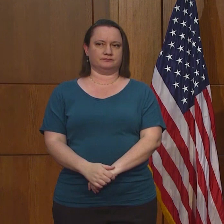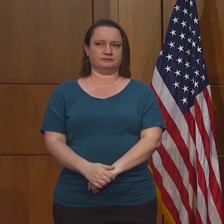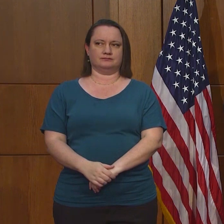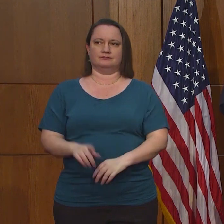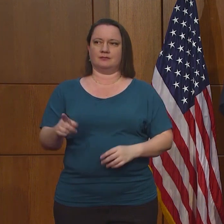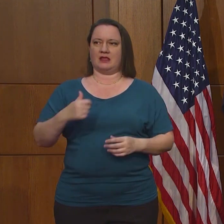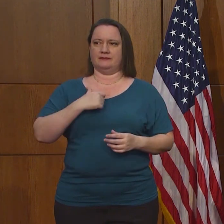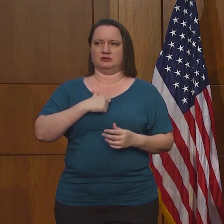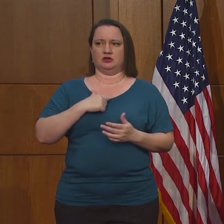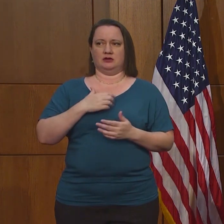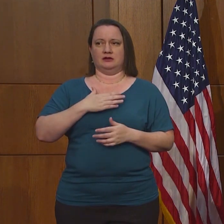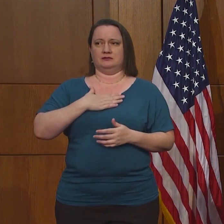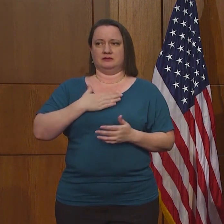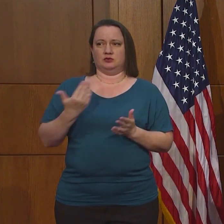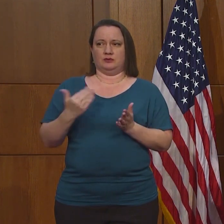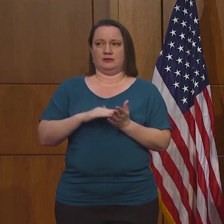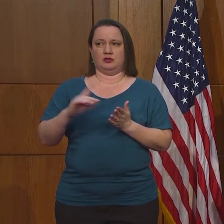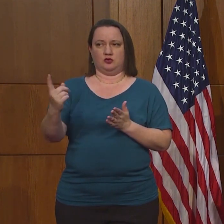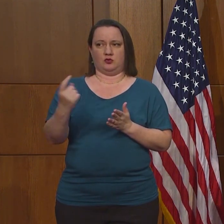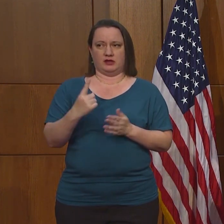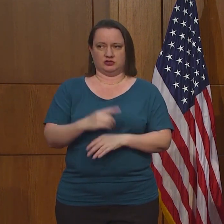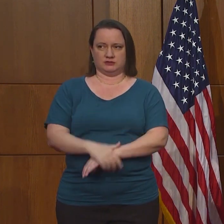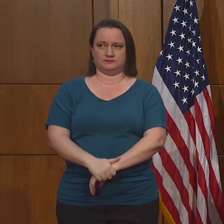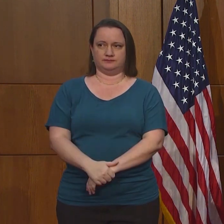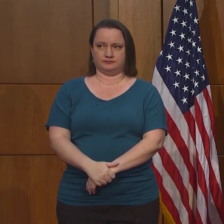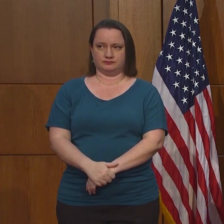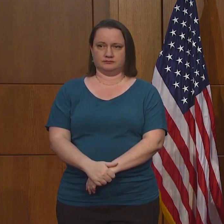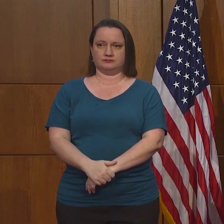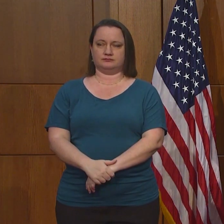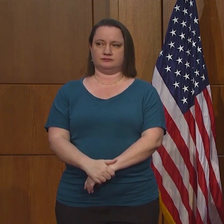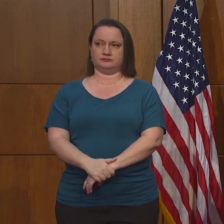El doctor Oliver está pidiendo que le repitan la pregunta.